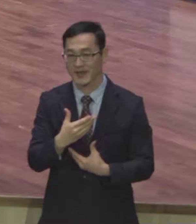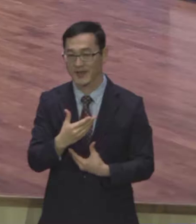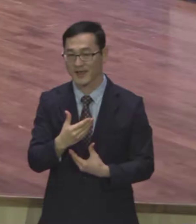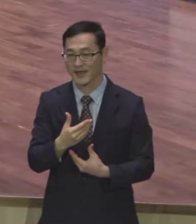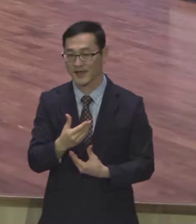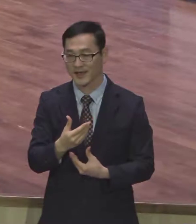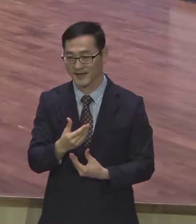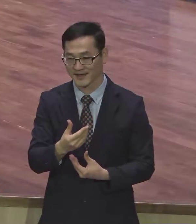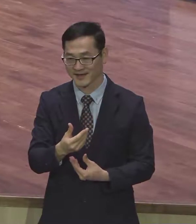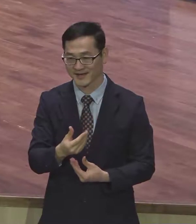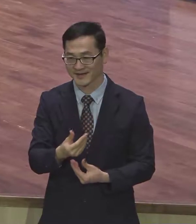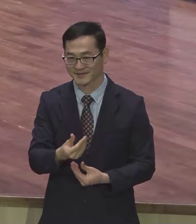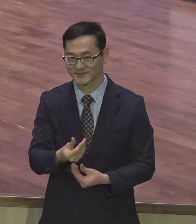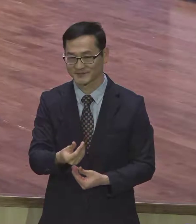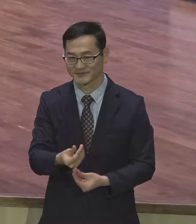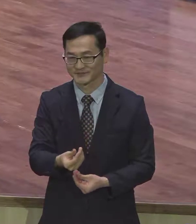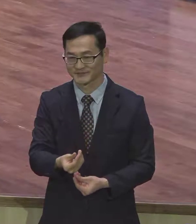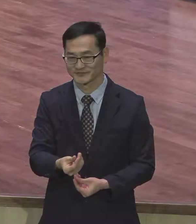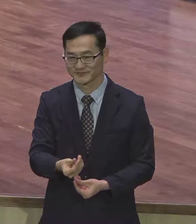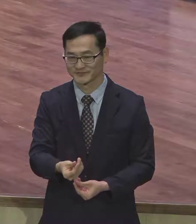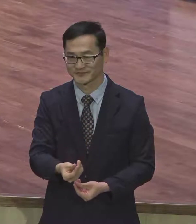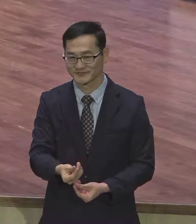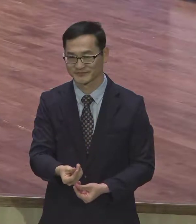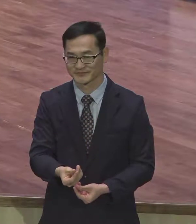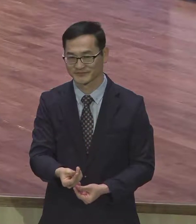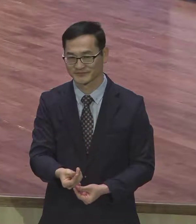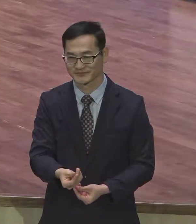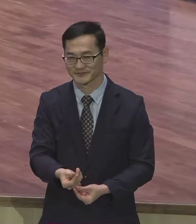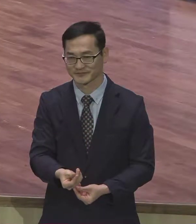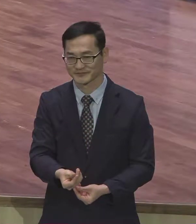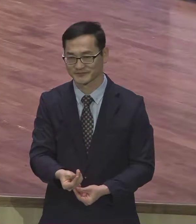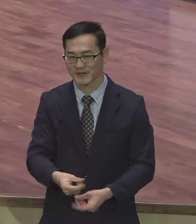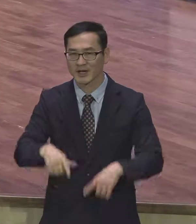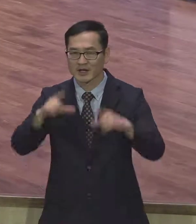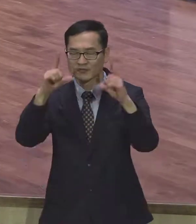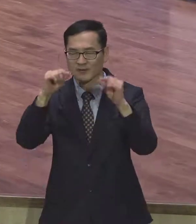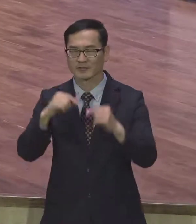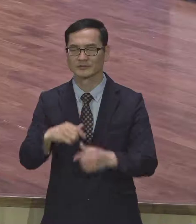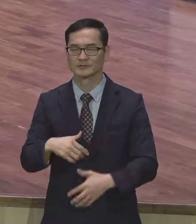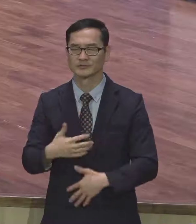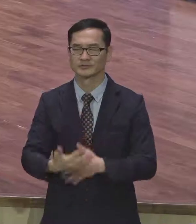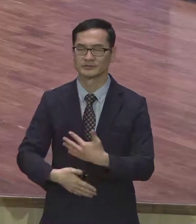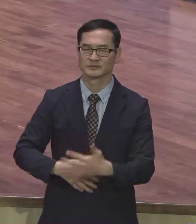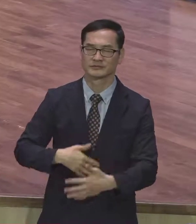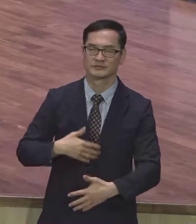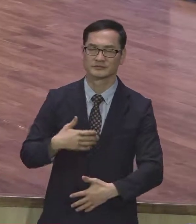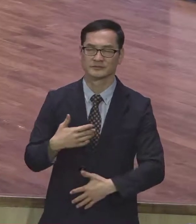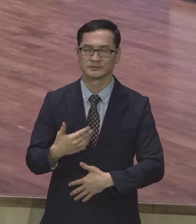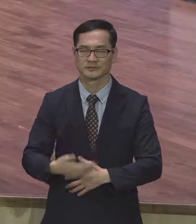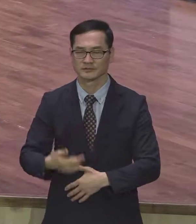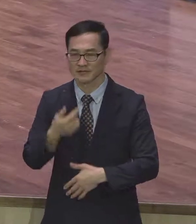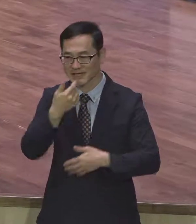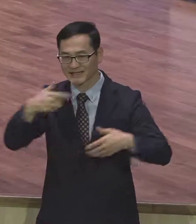평안에 평안에 평안에 눈을 감고 여러분 찬양을 들으니까 천사들이 확 내게 올라오는 것 같아요.